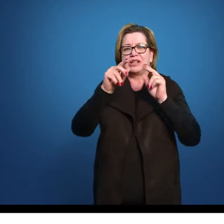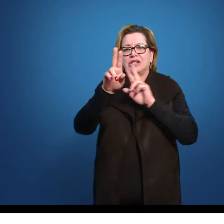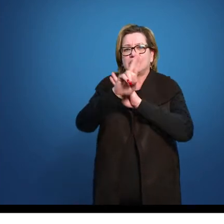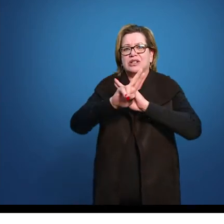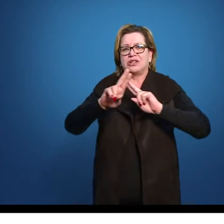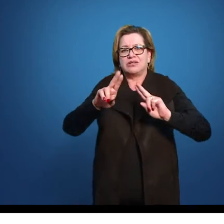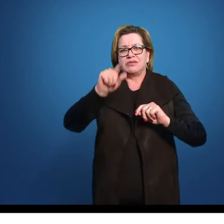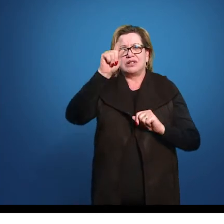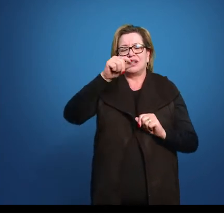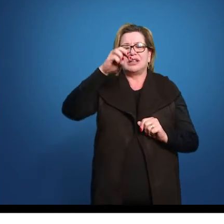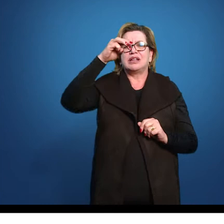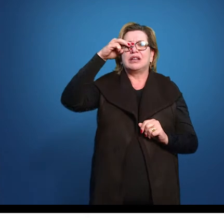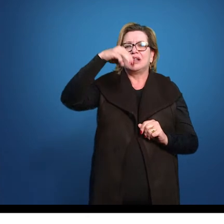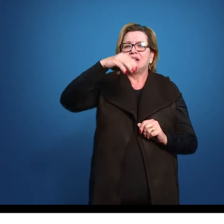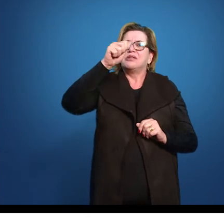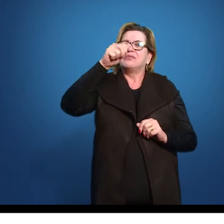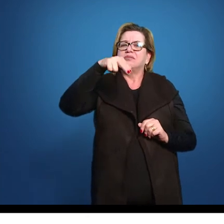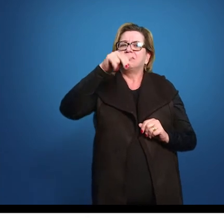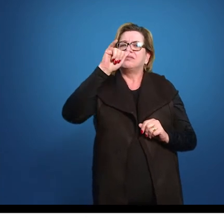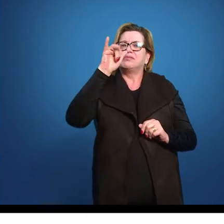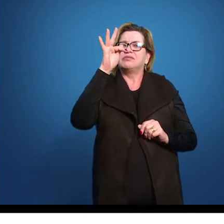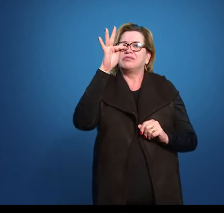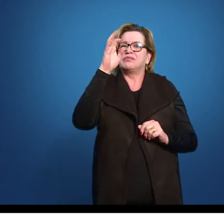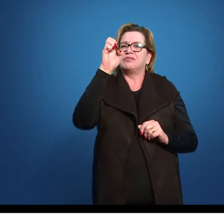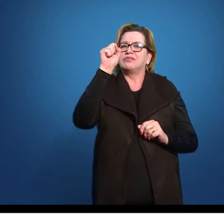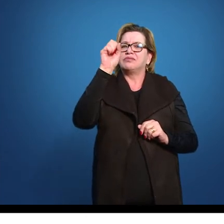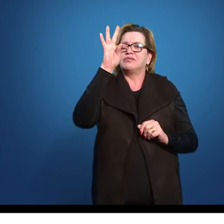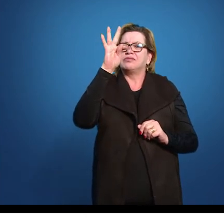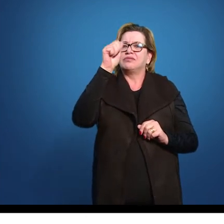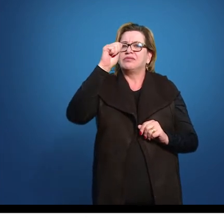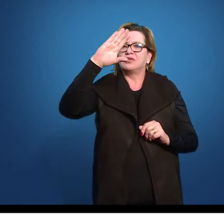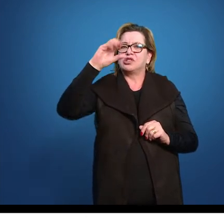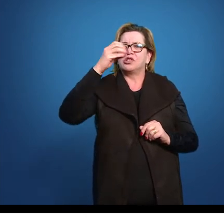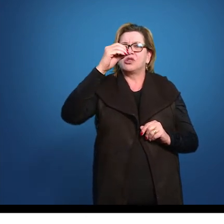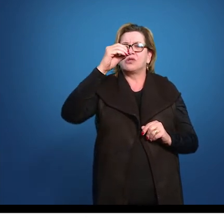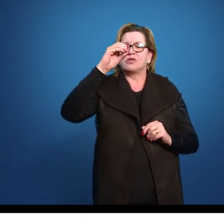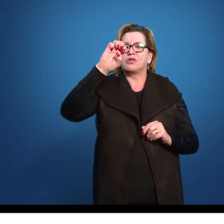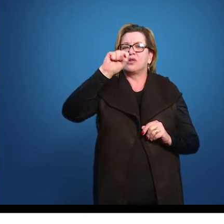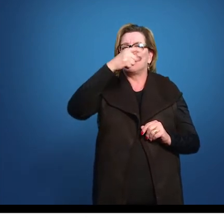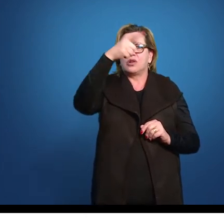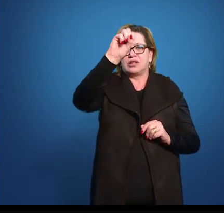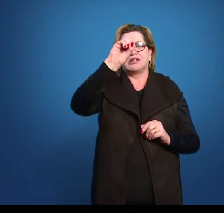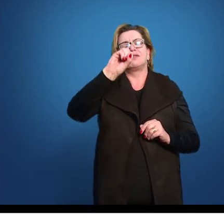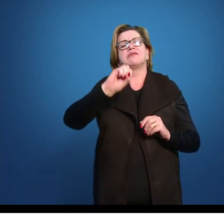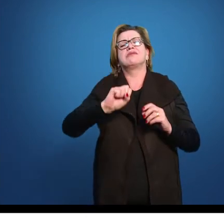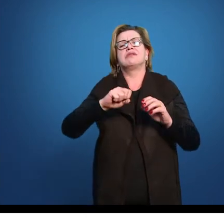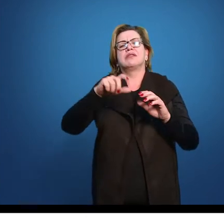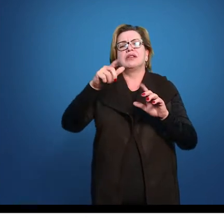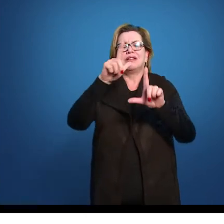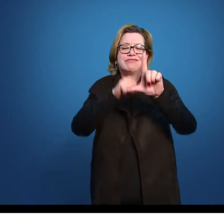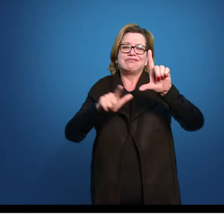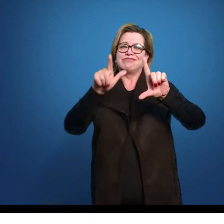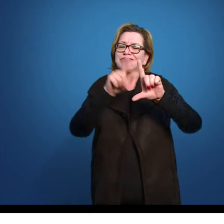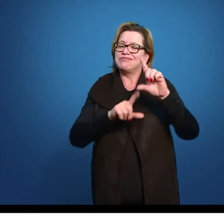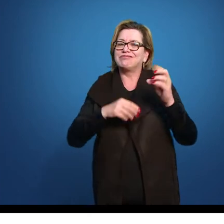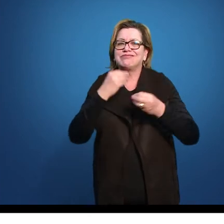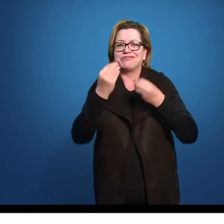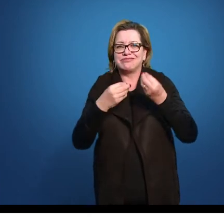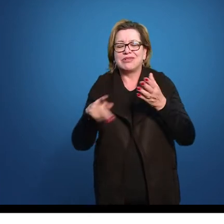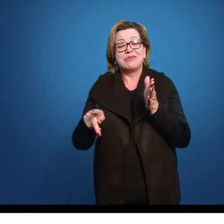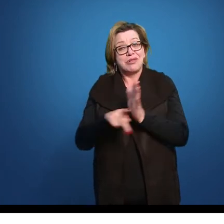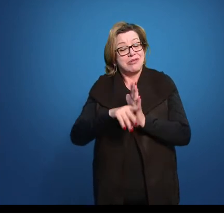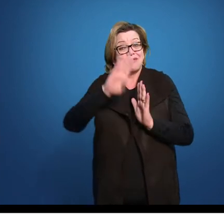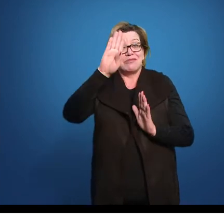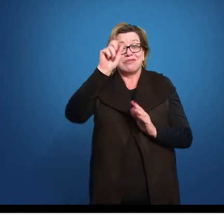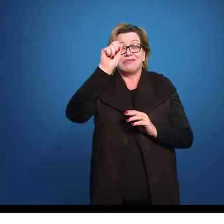de manifestações literárias O barroco vai fazer parte De uma era das manifestações literárias Isso é importante a gente